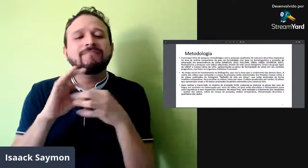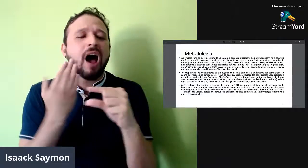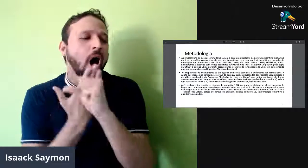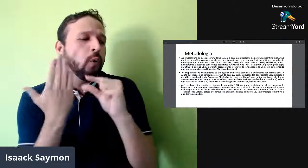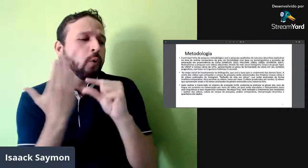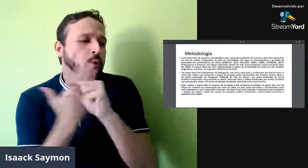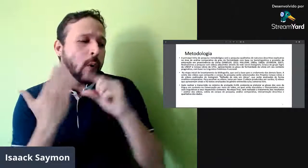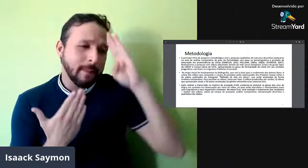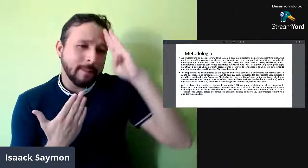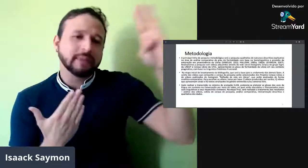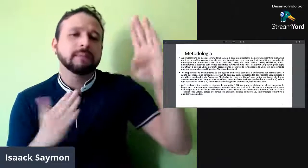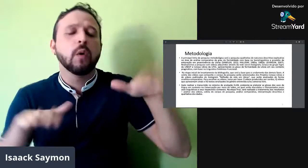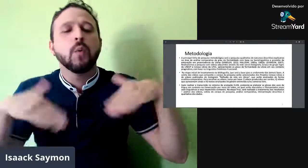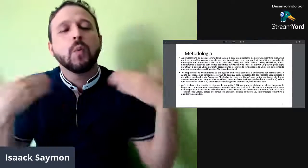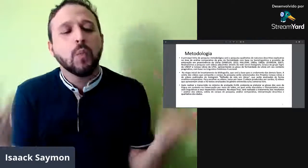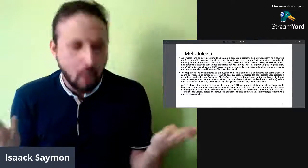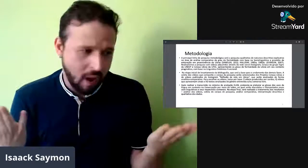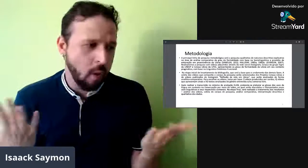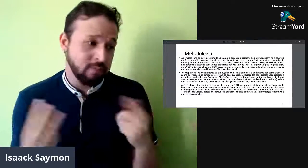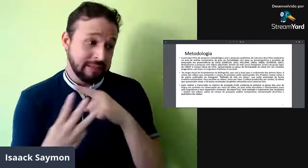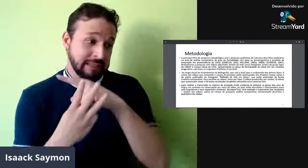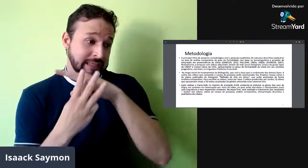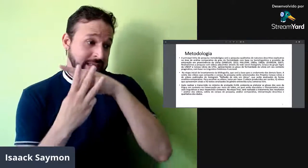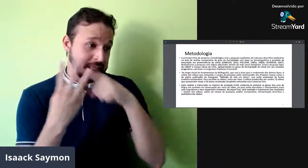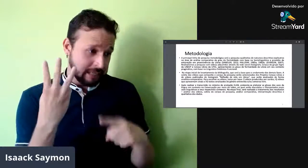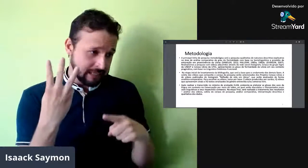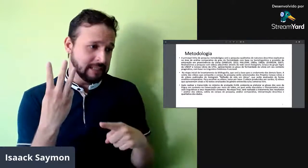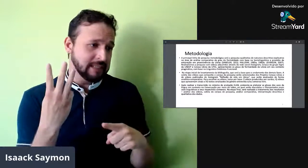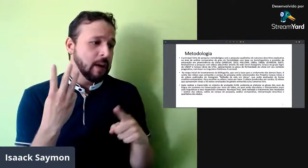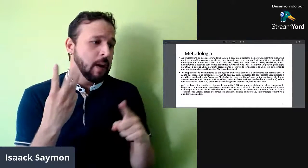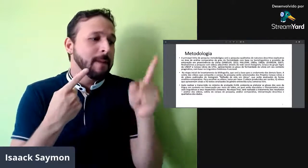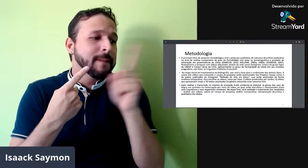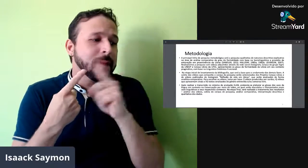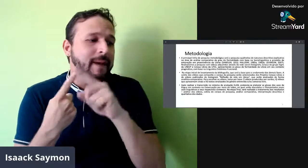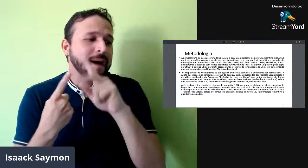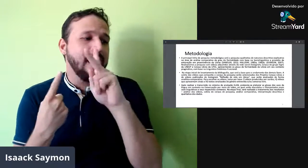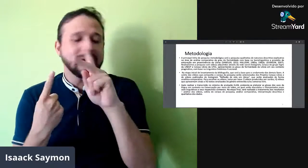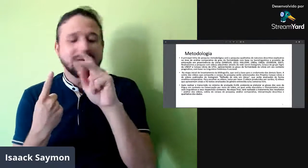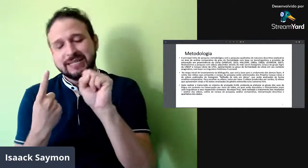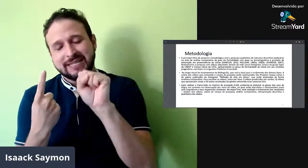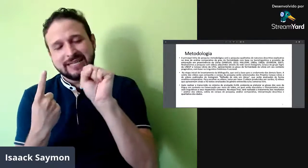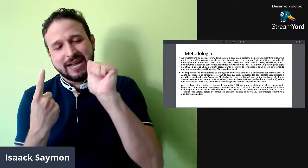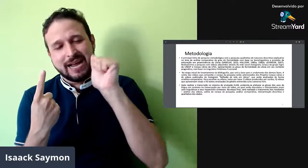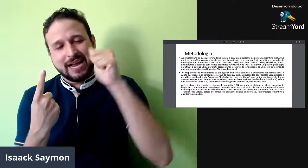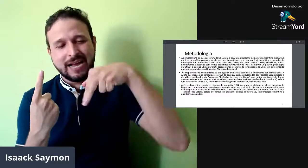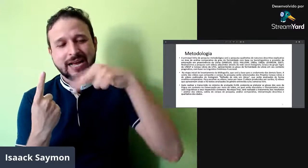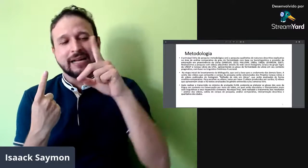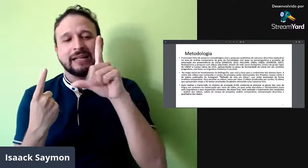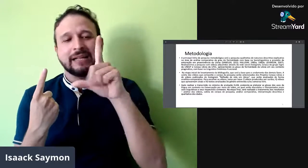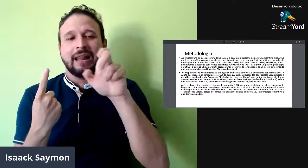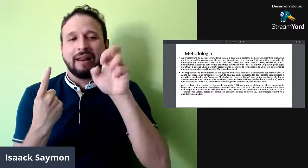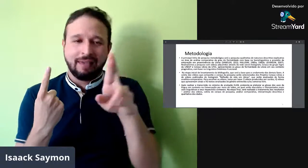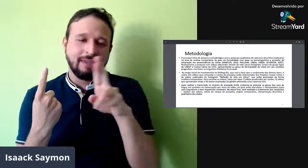da Libras, né. Tem alguns atores principais, né, que falam sobre isso. O primeiro é o